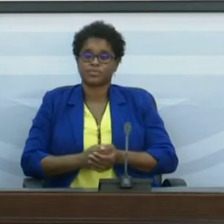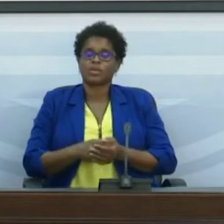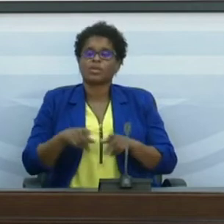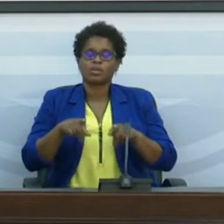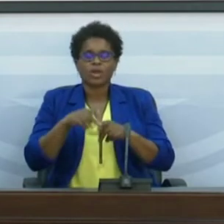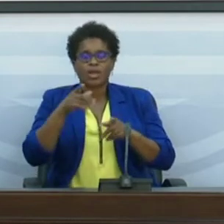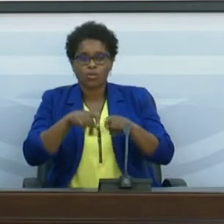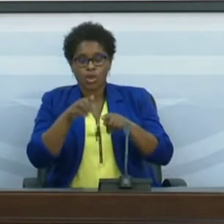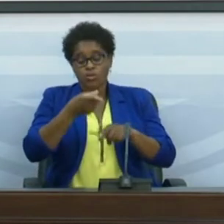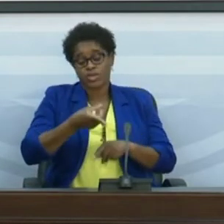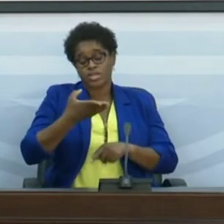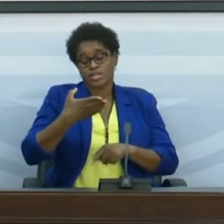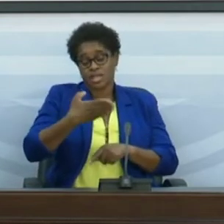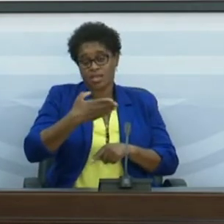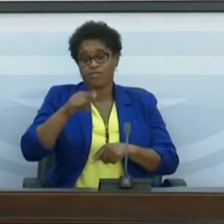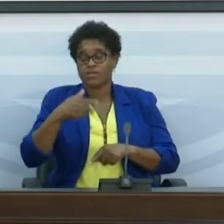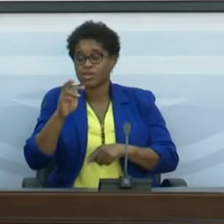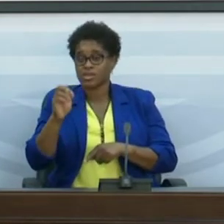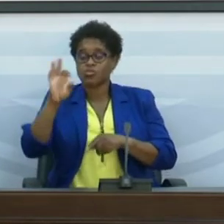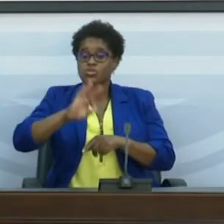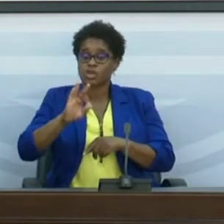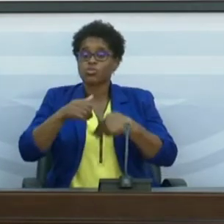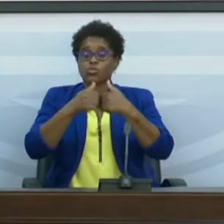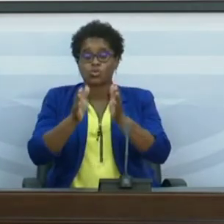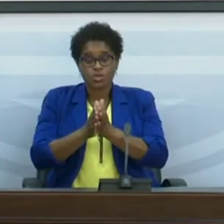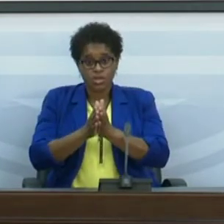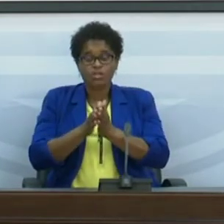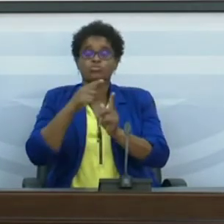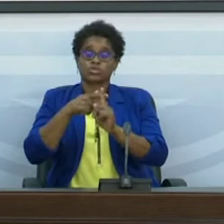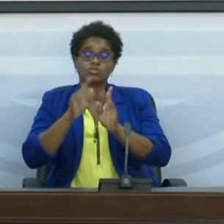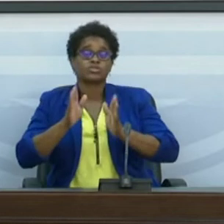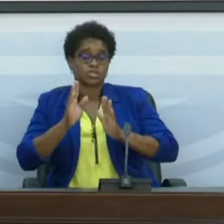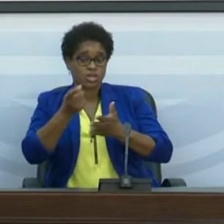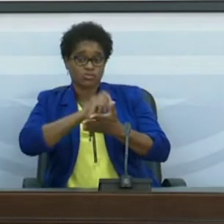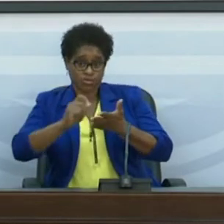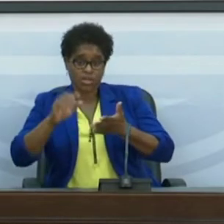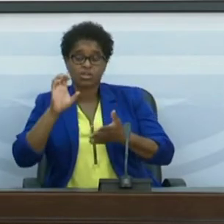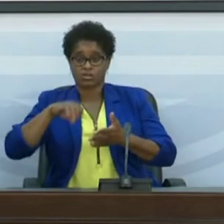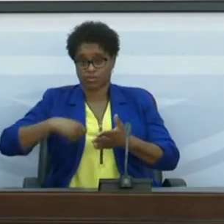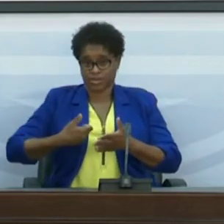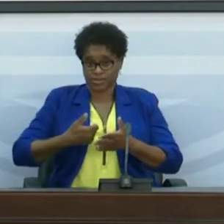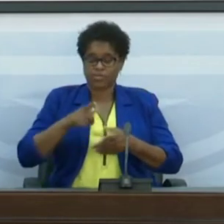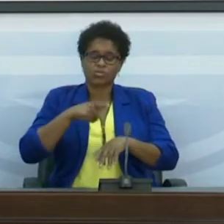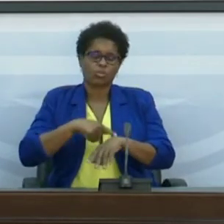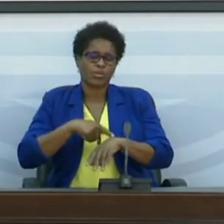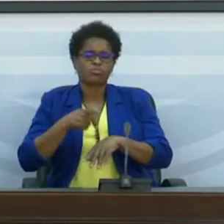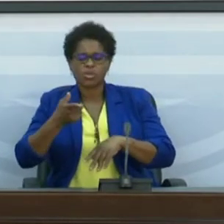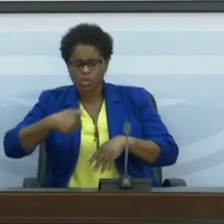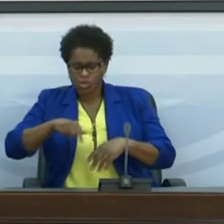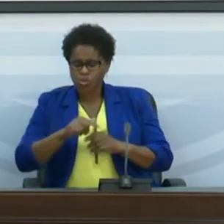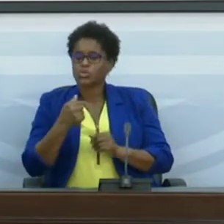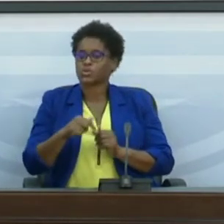representa 97,3% do total de casos já notificados no país. Neste momento, nós temos